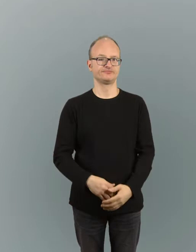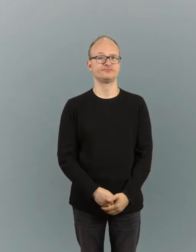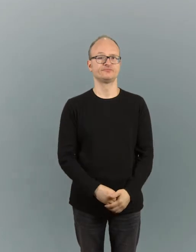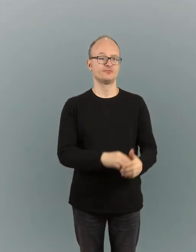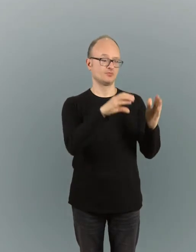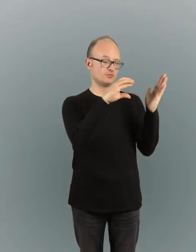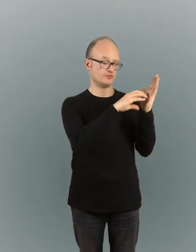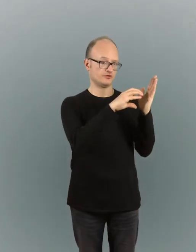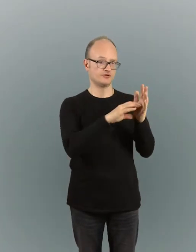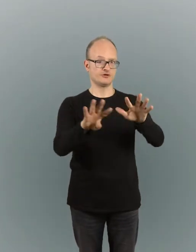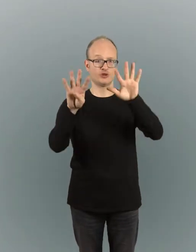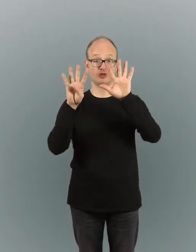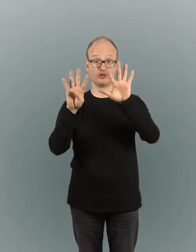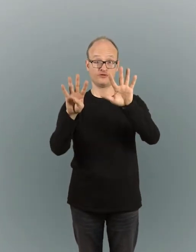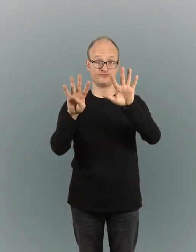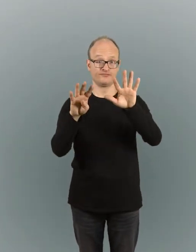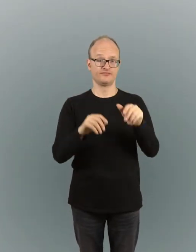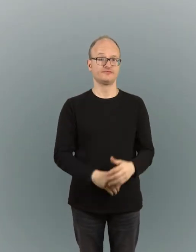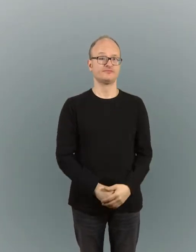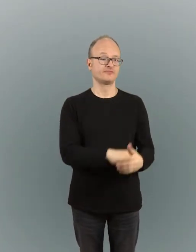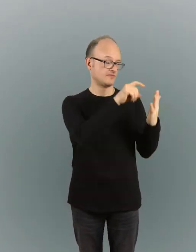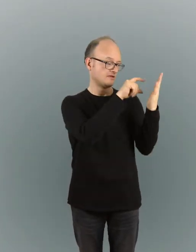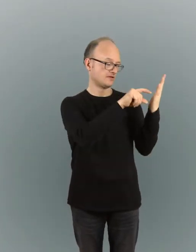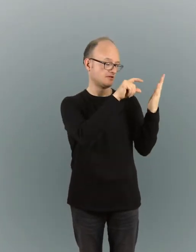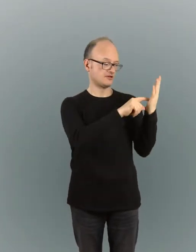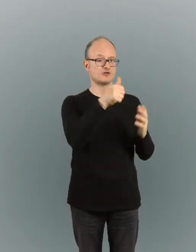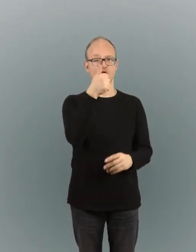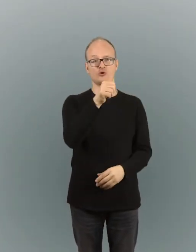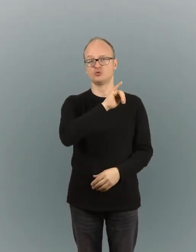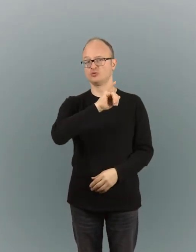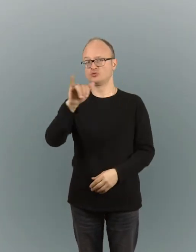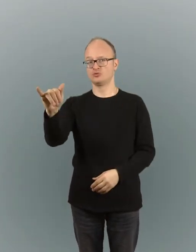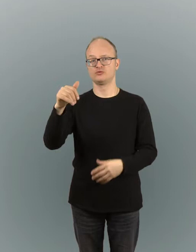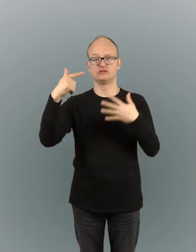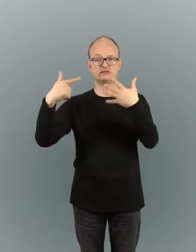Genèse, chapitre 9, versets 1 à 17